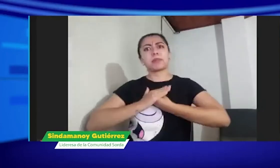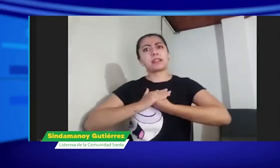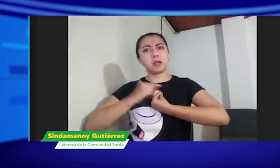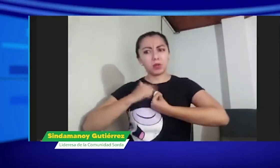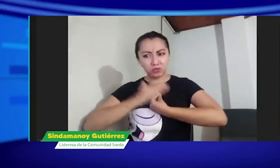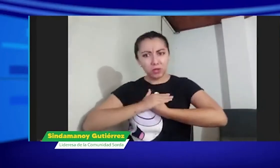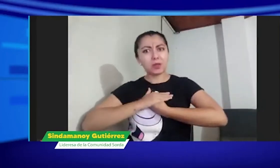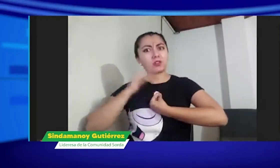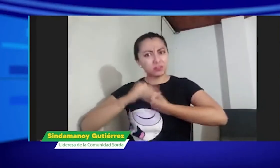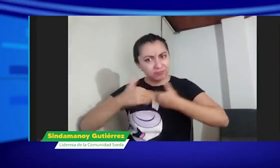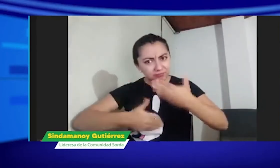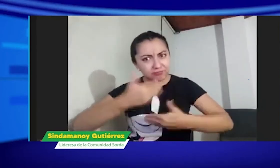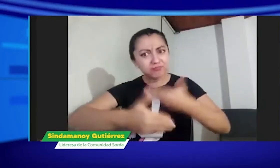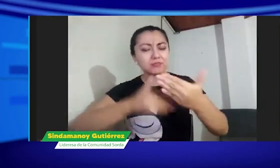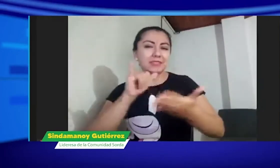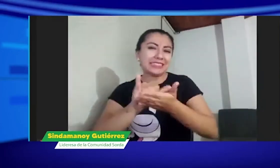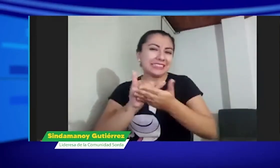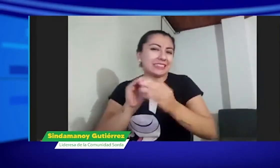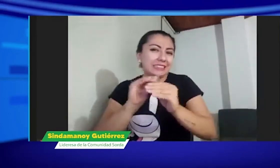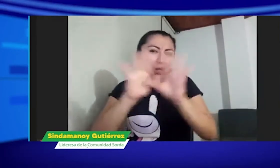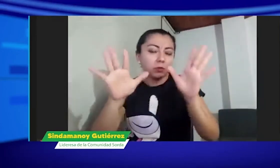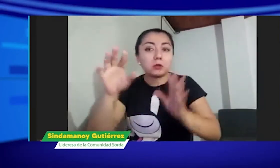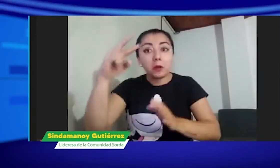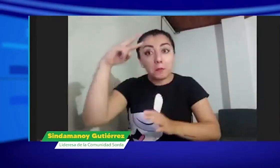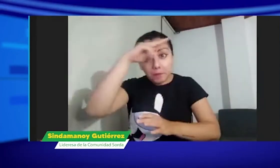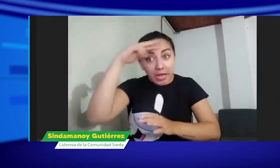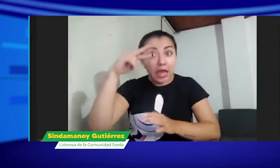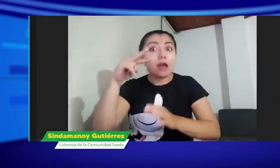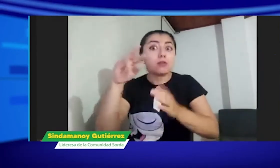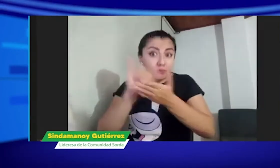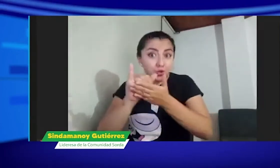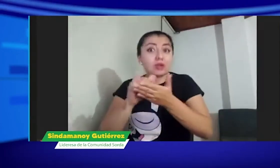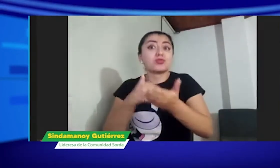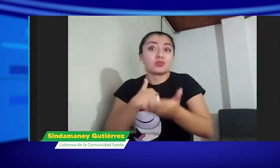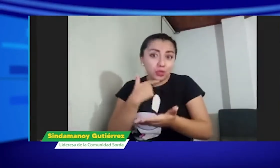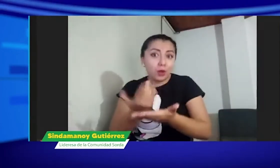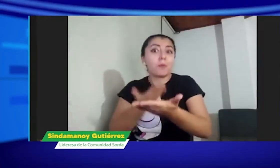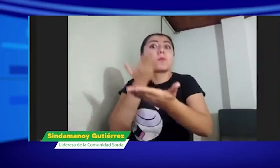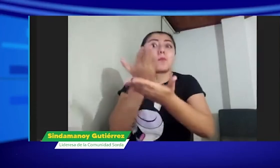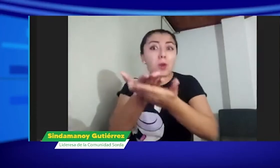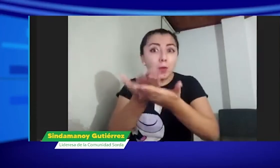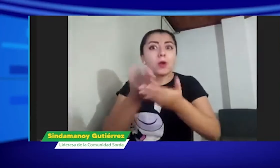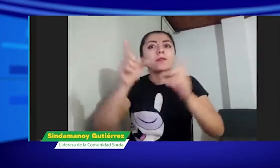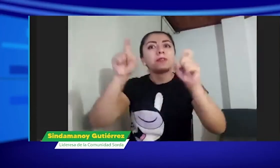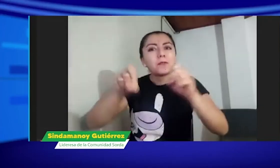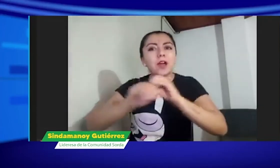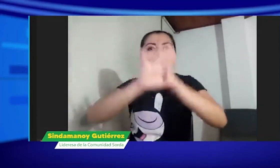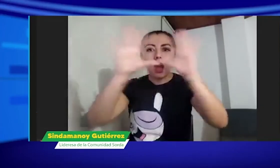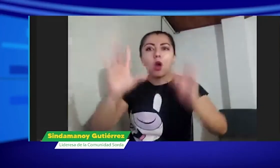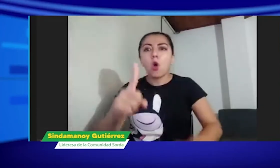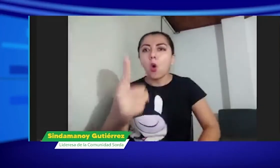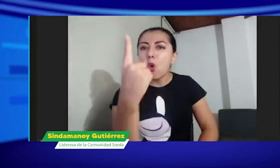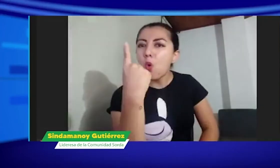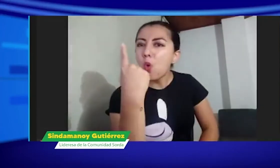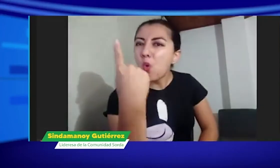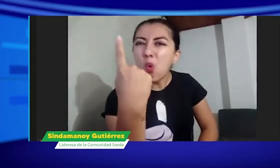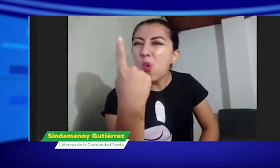culturalmente de todo ese legado que nosotros tenemos como patrimonio dentro de nuestra lengua como dice Miladis es importante